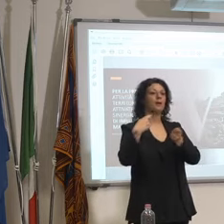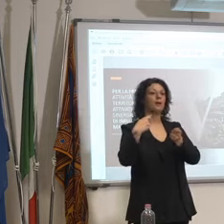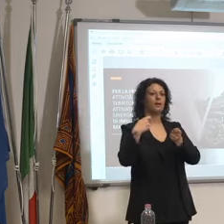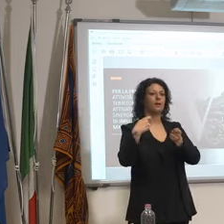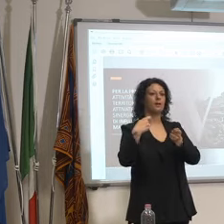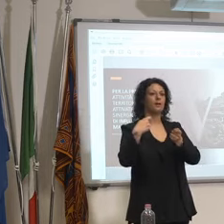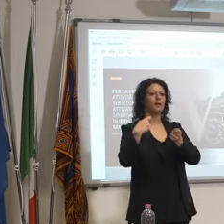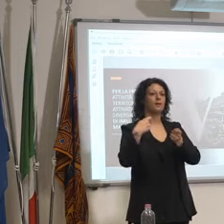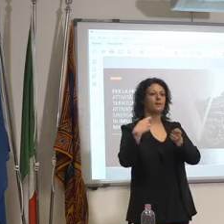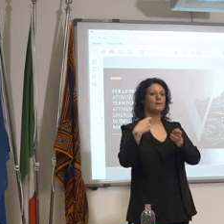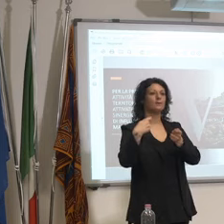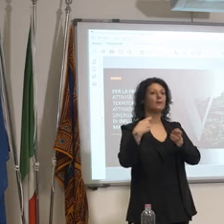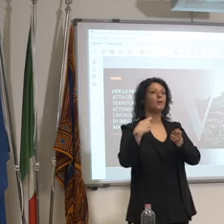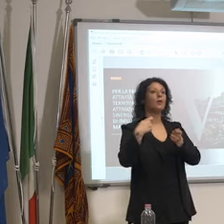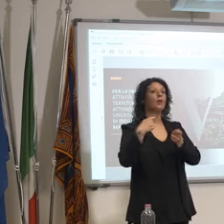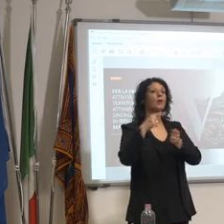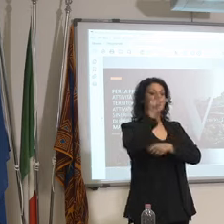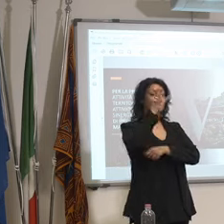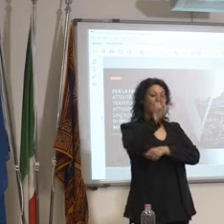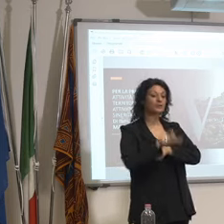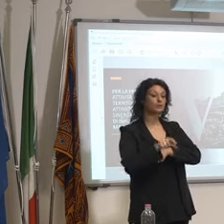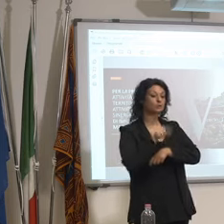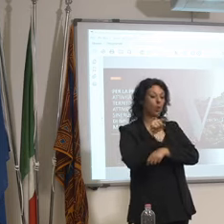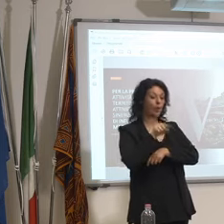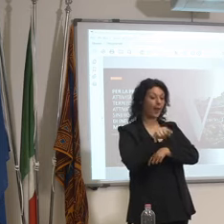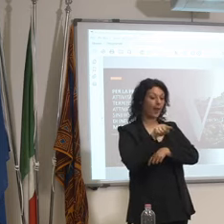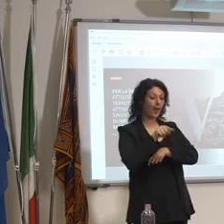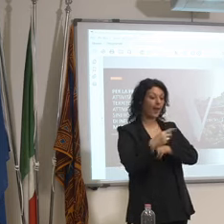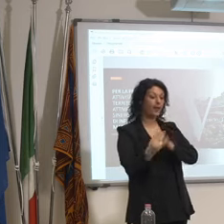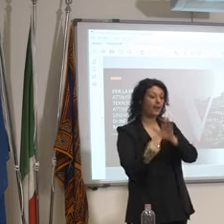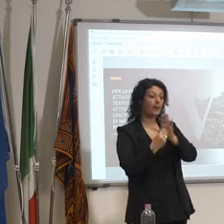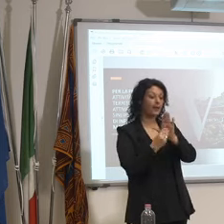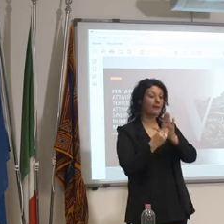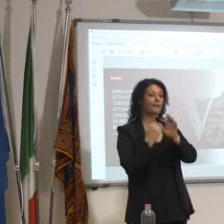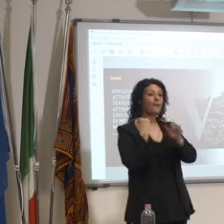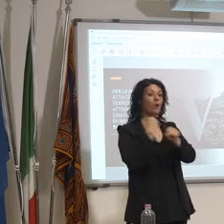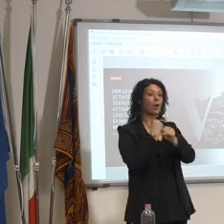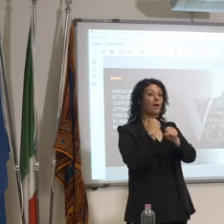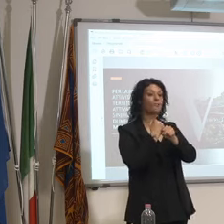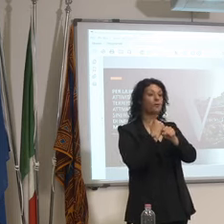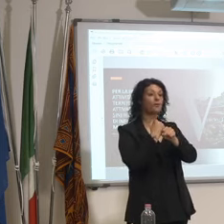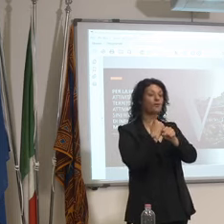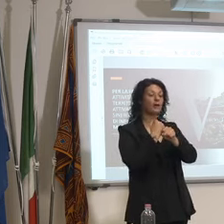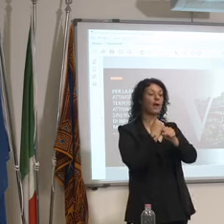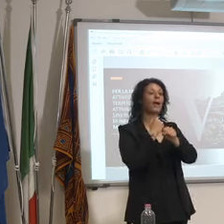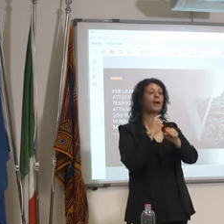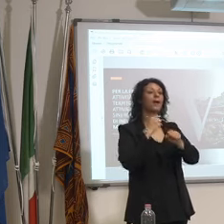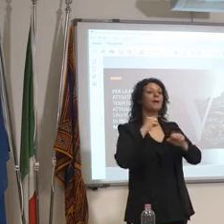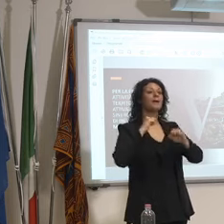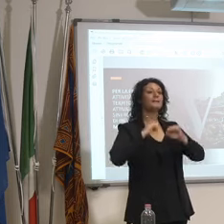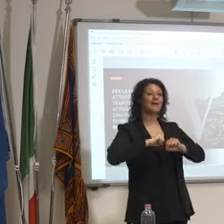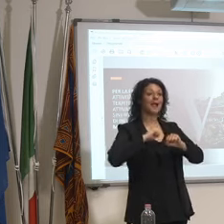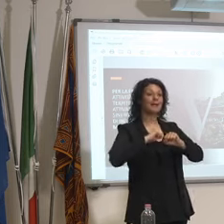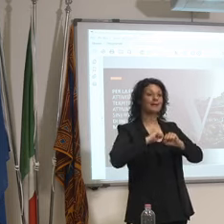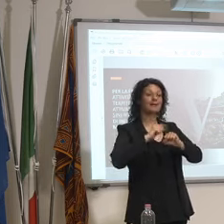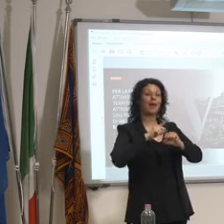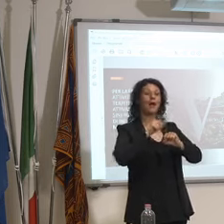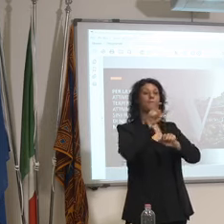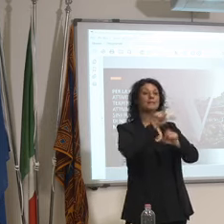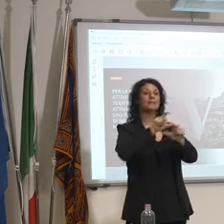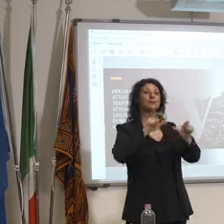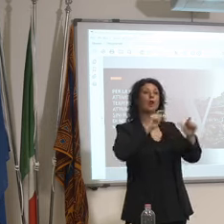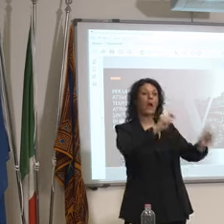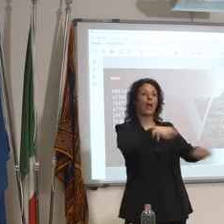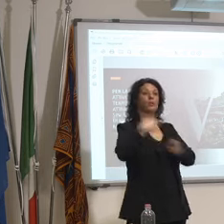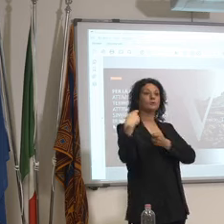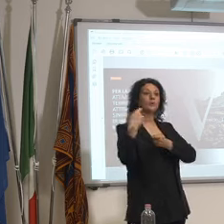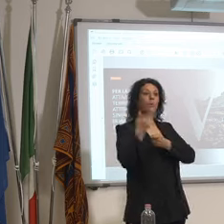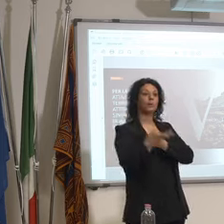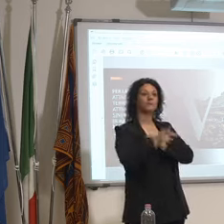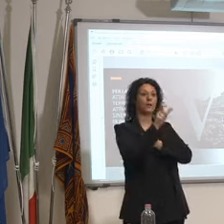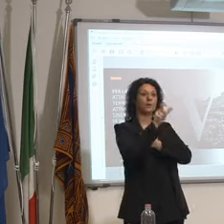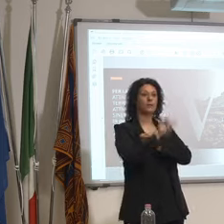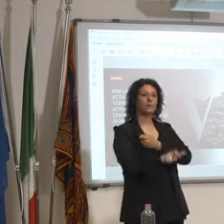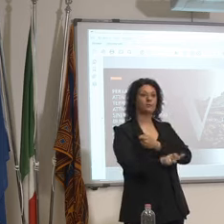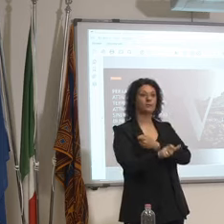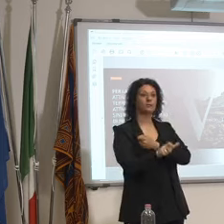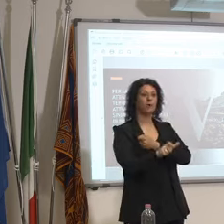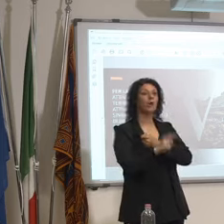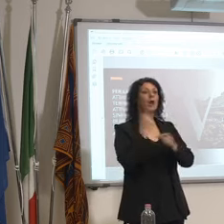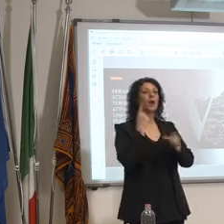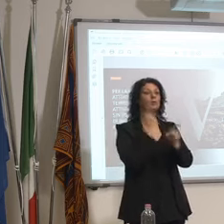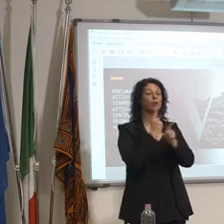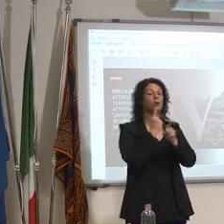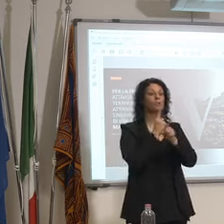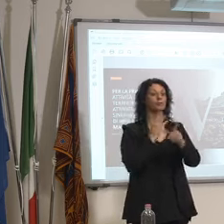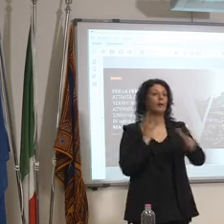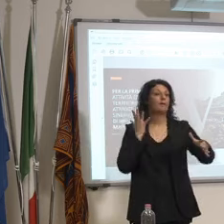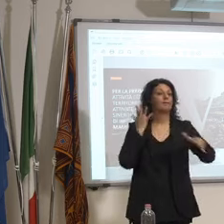quelli della cooperativa dall'intervento della polizia Ma guarda i migranti devono capire che non è